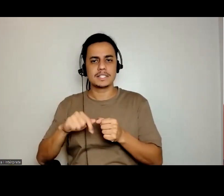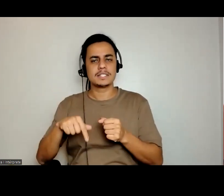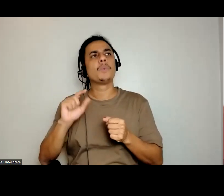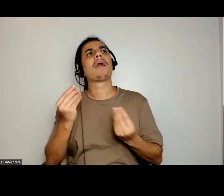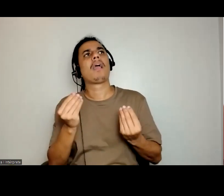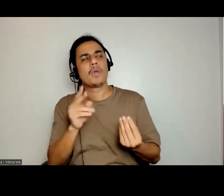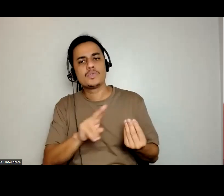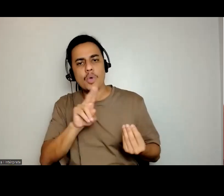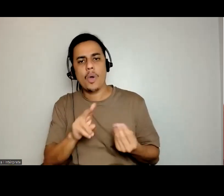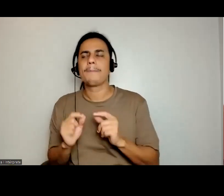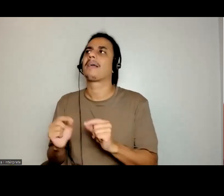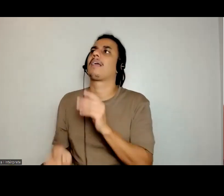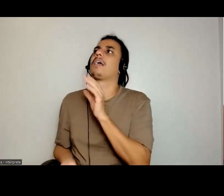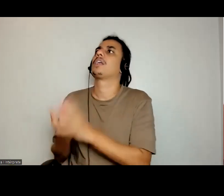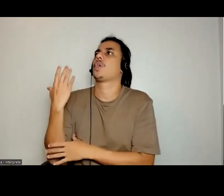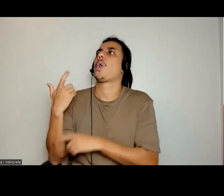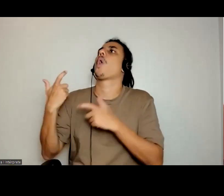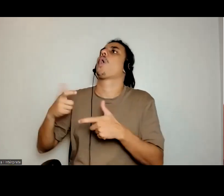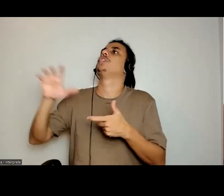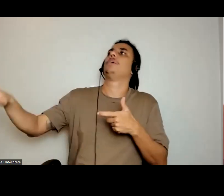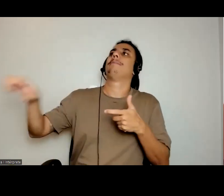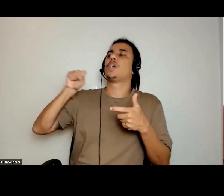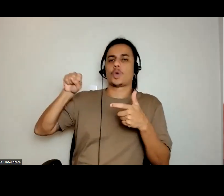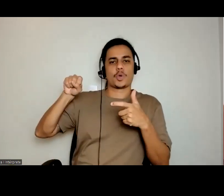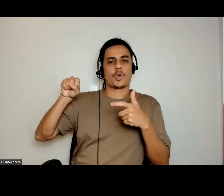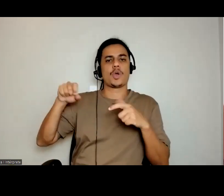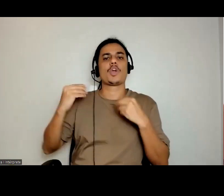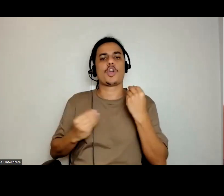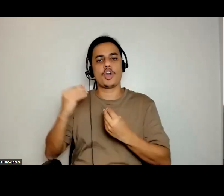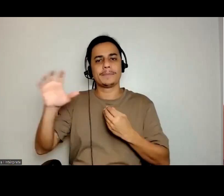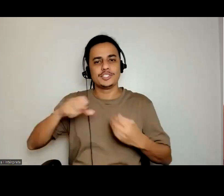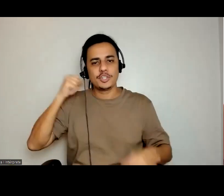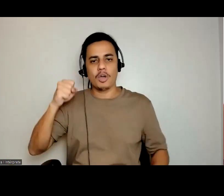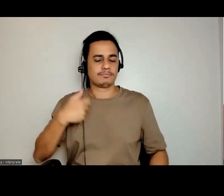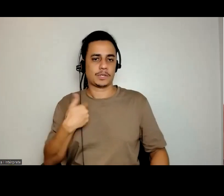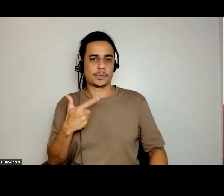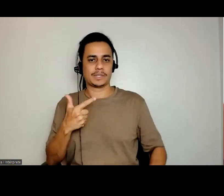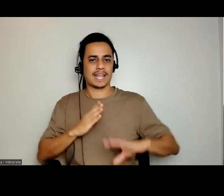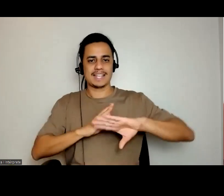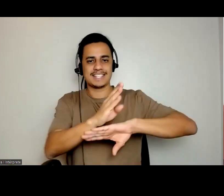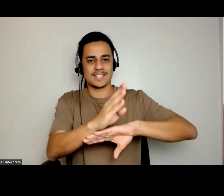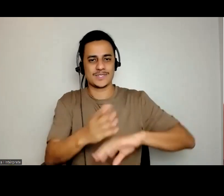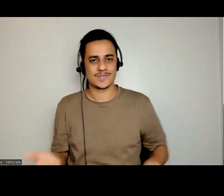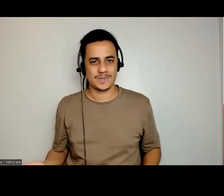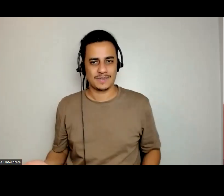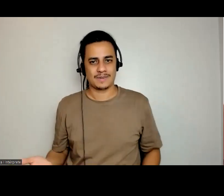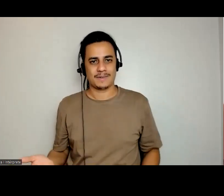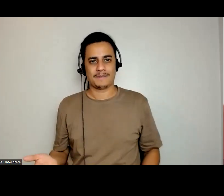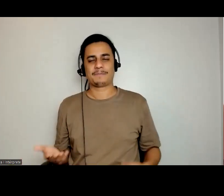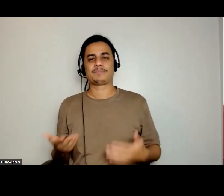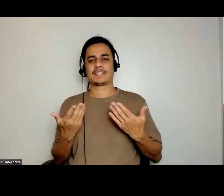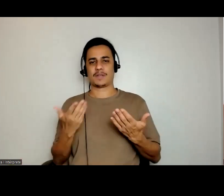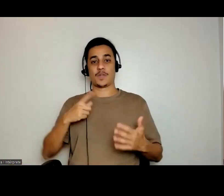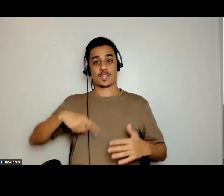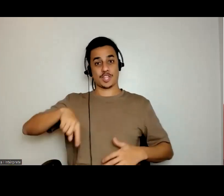contexto foi produzida, de onde ela foi retirada, em que condições foi retirada, eu não tenho acesso. Então, a gente, a nossa produção